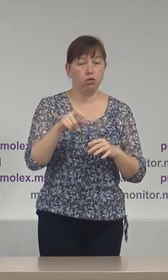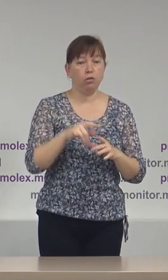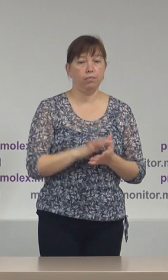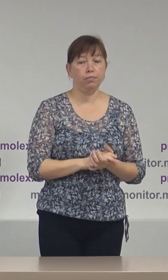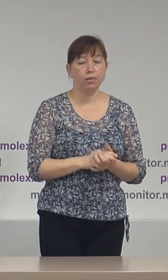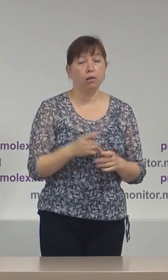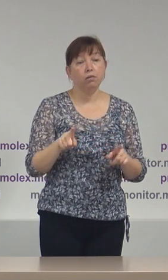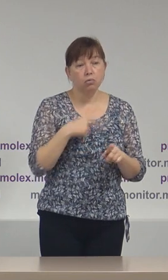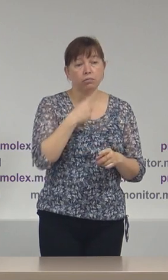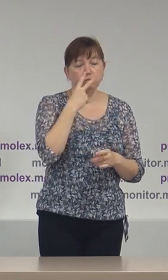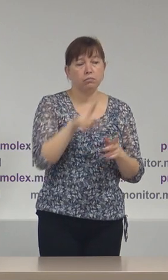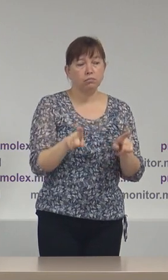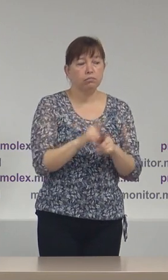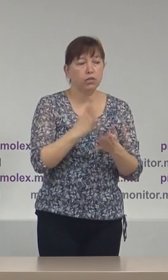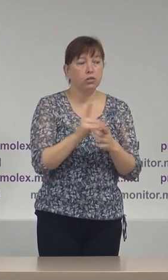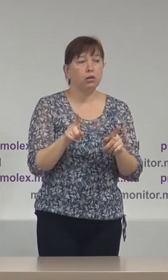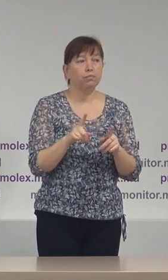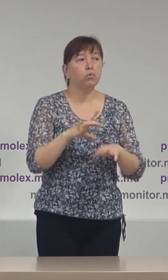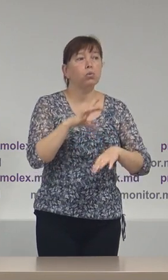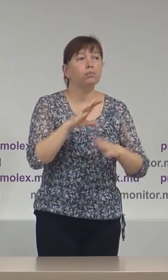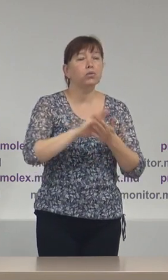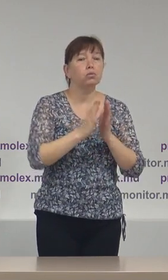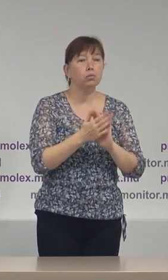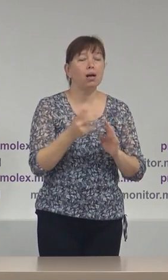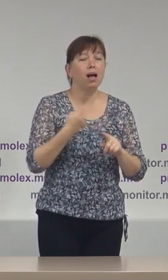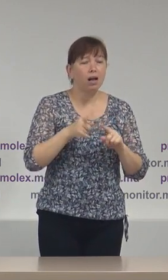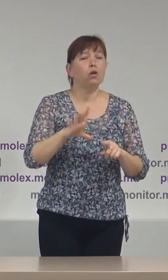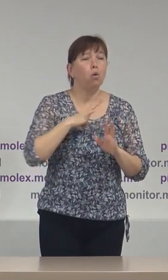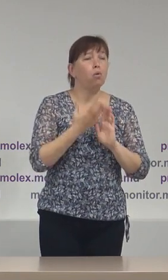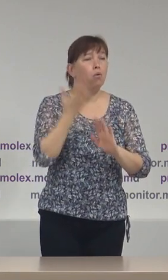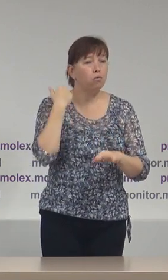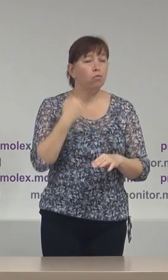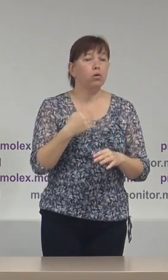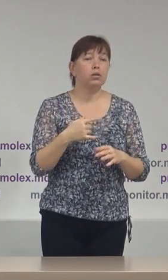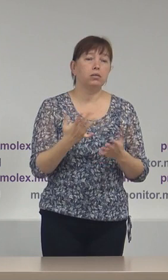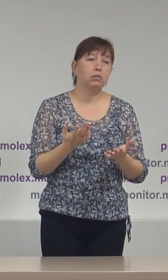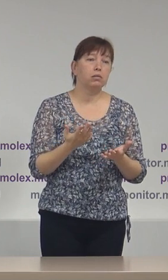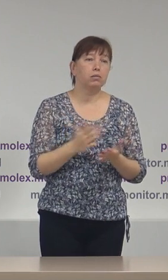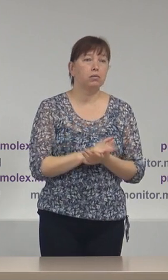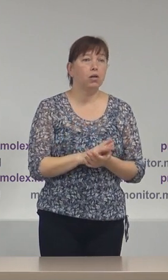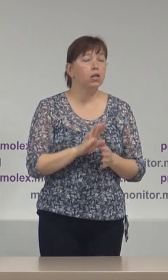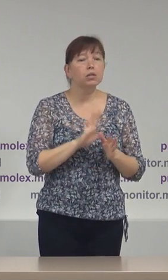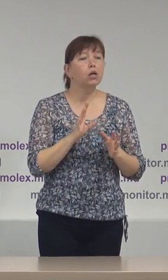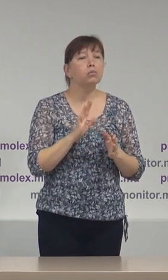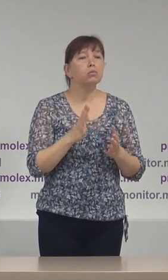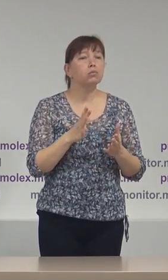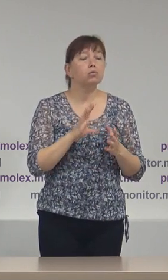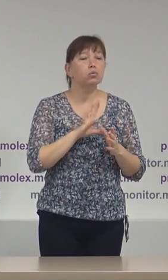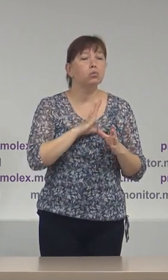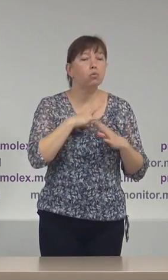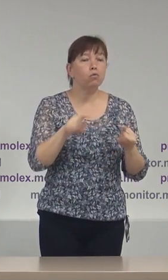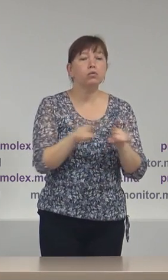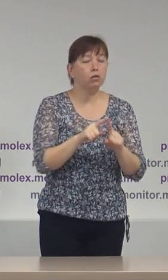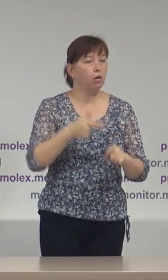o situație destul de sensibilă care au mai fost astfel de situații dar nu atât de amploare atât de mare.